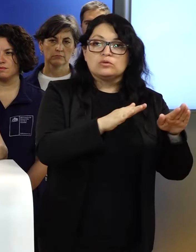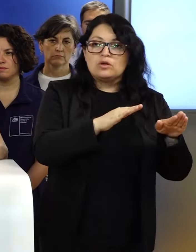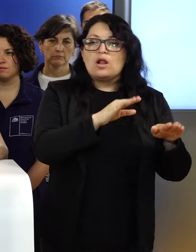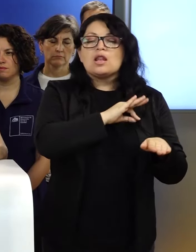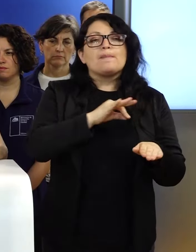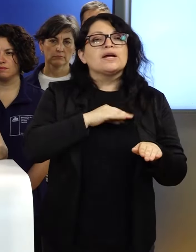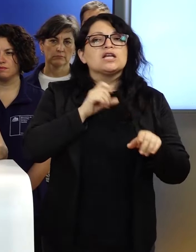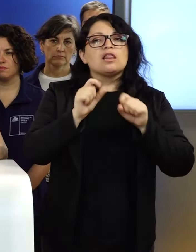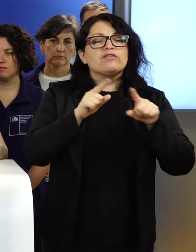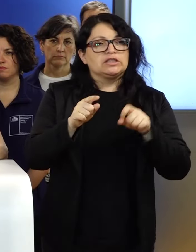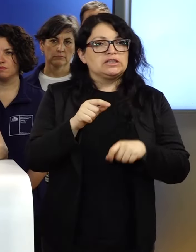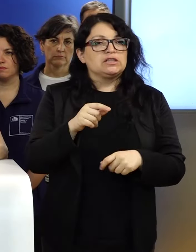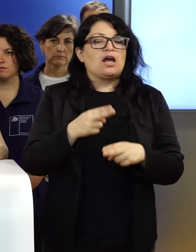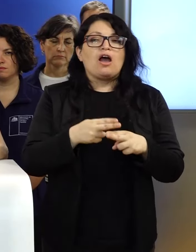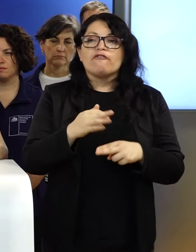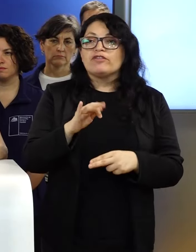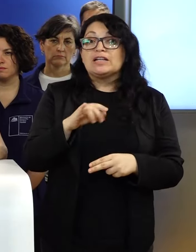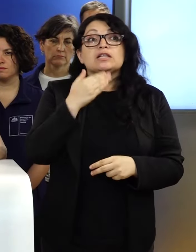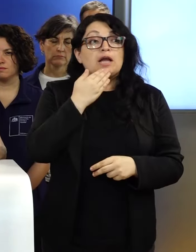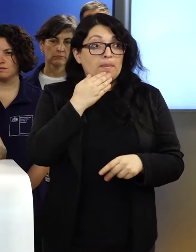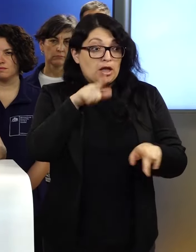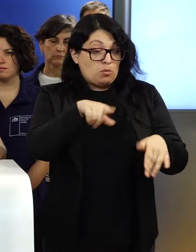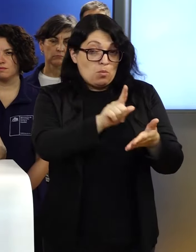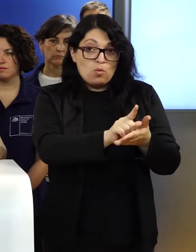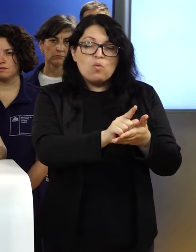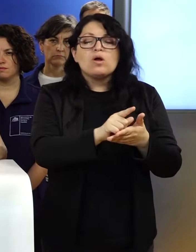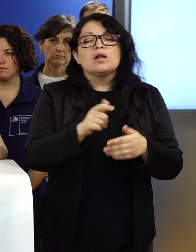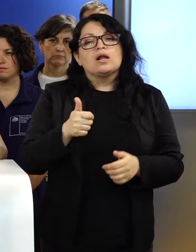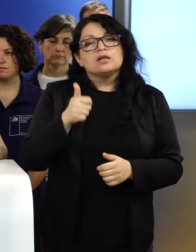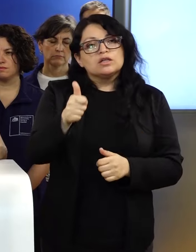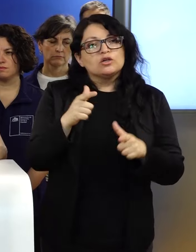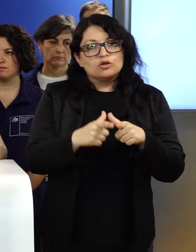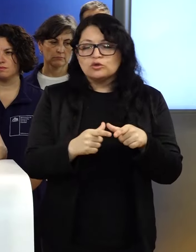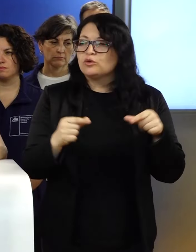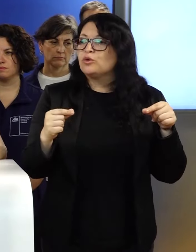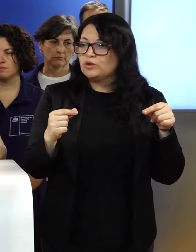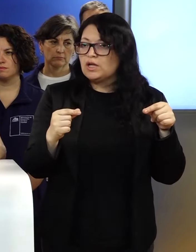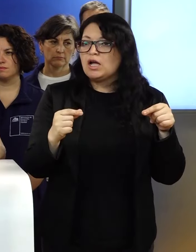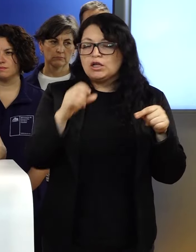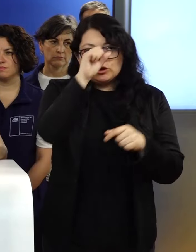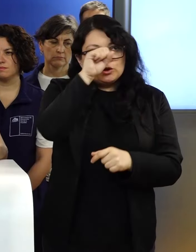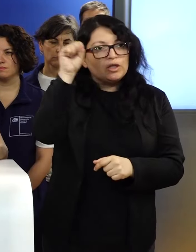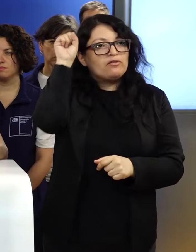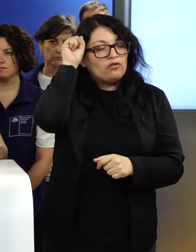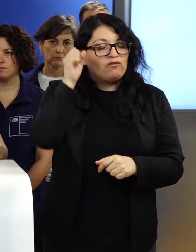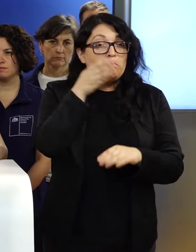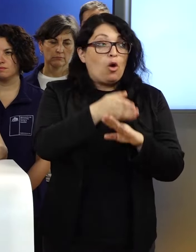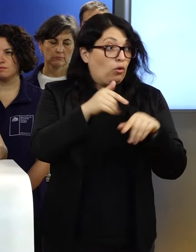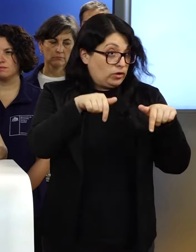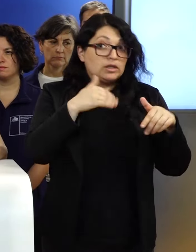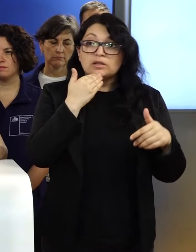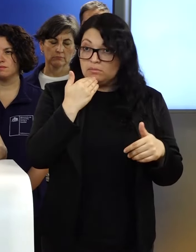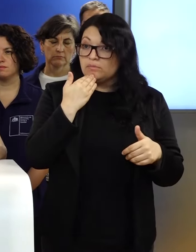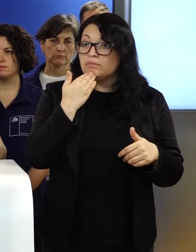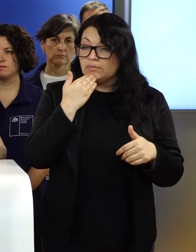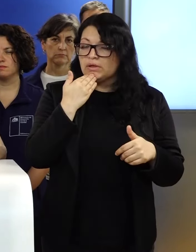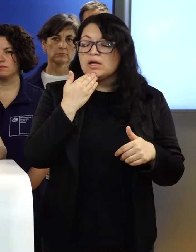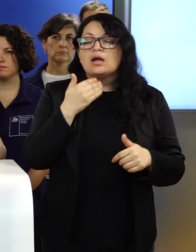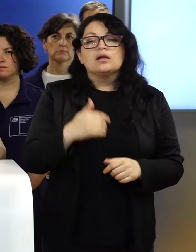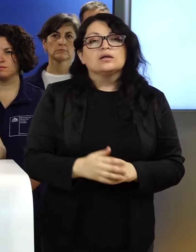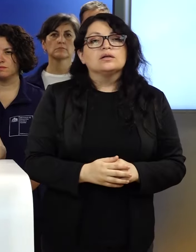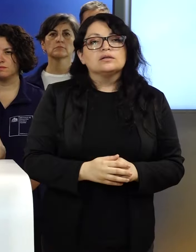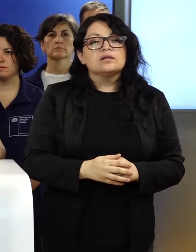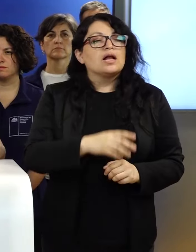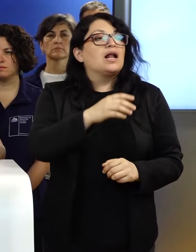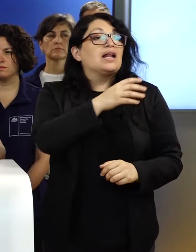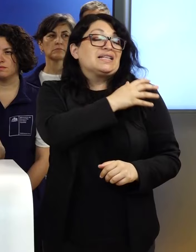Fernández, y va también a estar presente en la zona el director nacional de bomberos. Hoy día también estuvo presente el